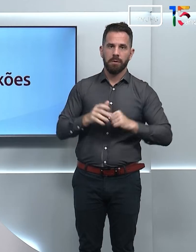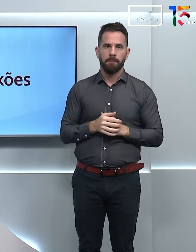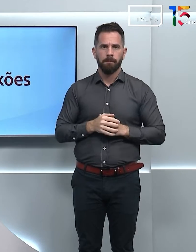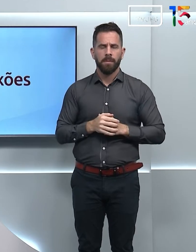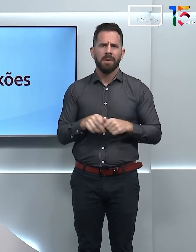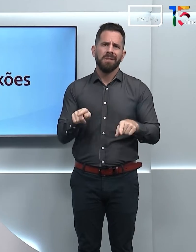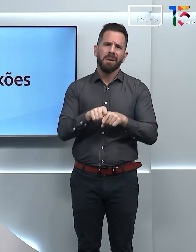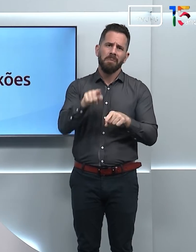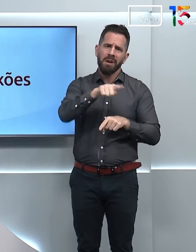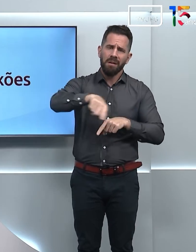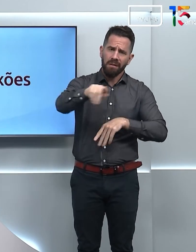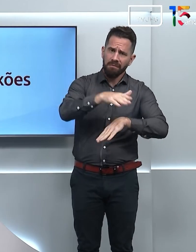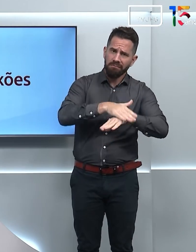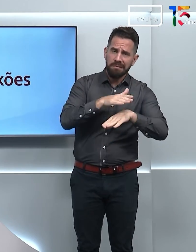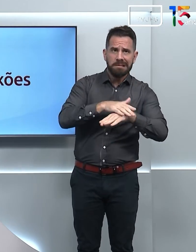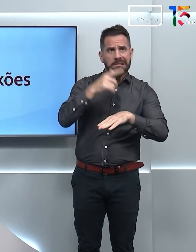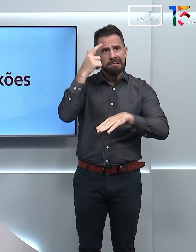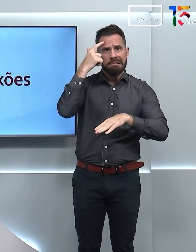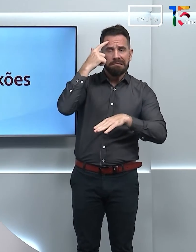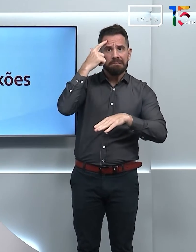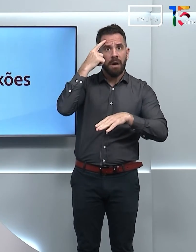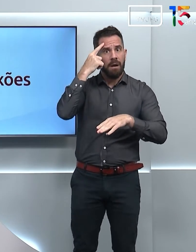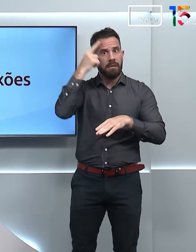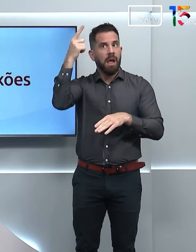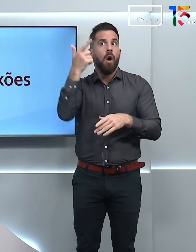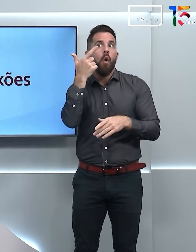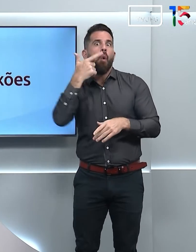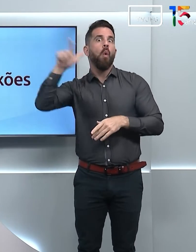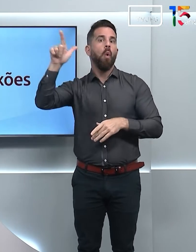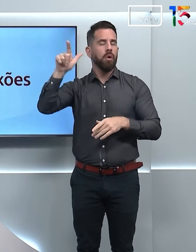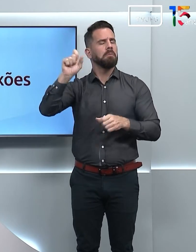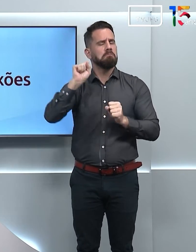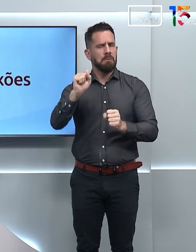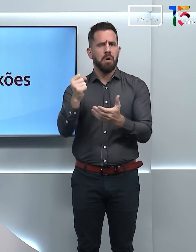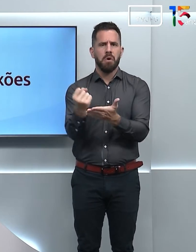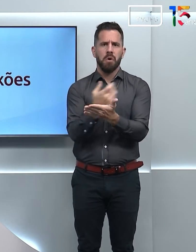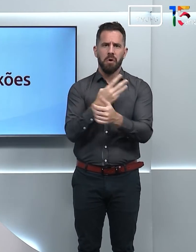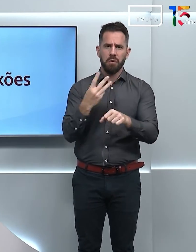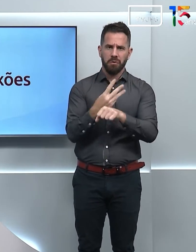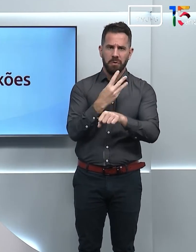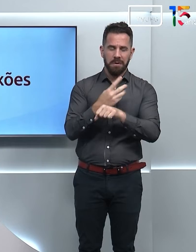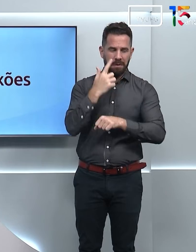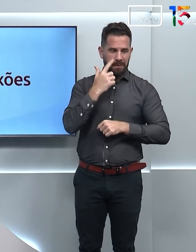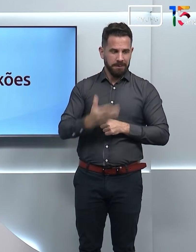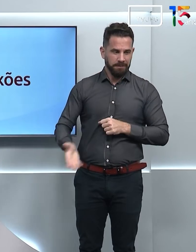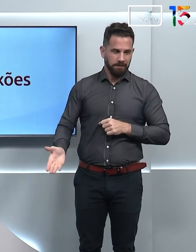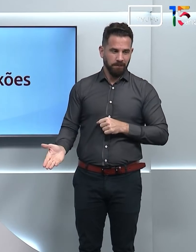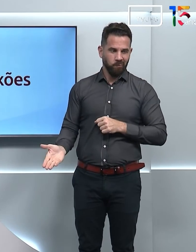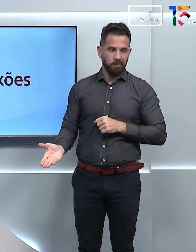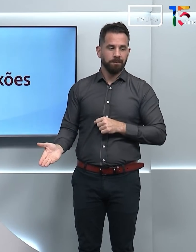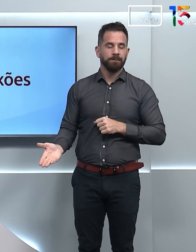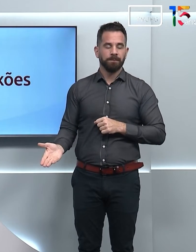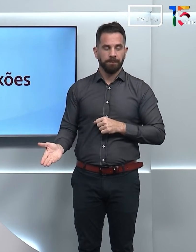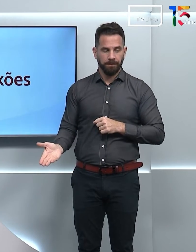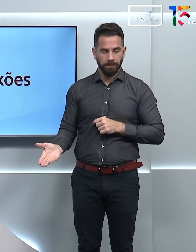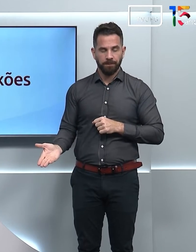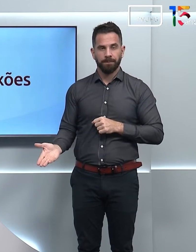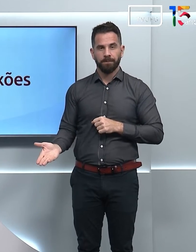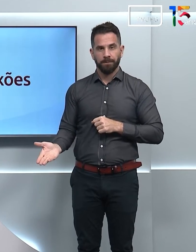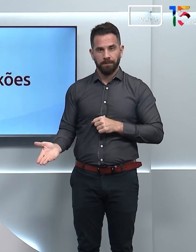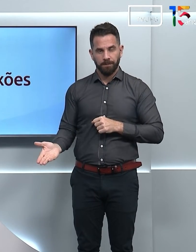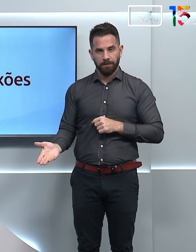você pode saber e mandar para a gente. Faça o contato pelo WhatsApp, 629-9181-1406, 629